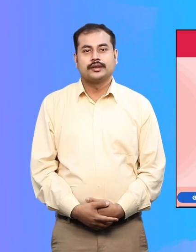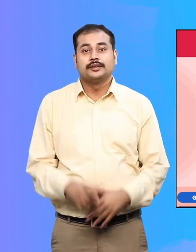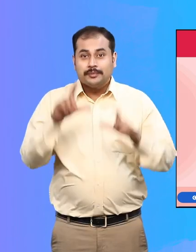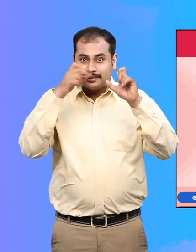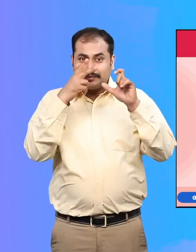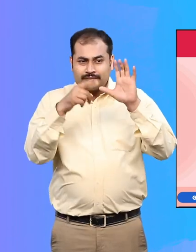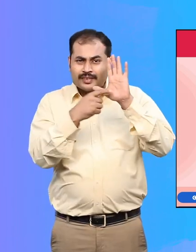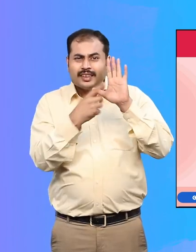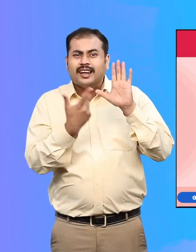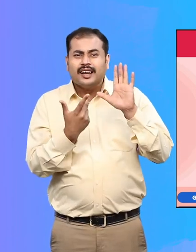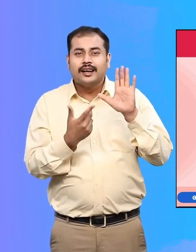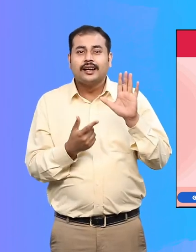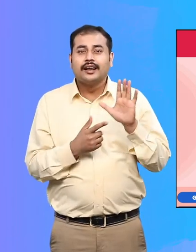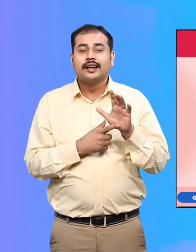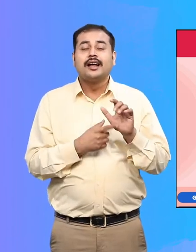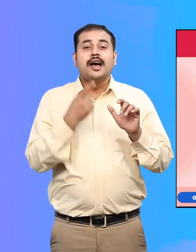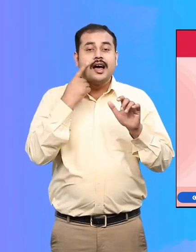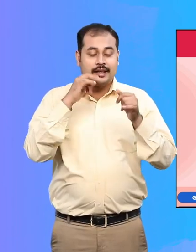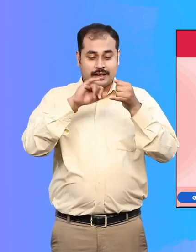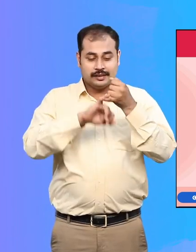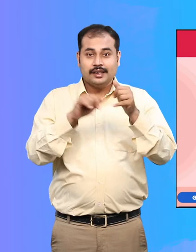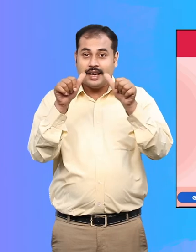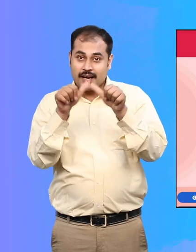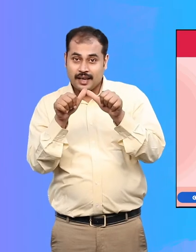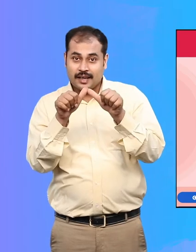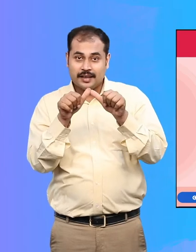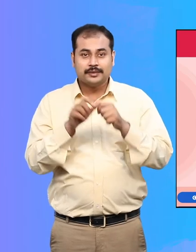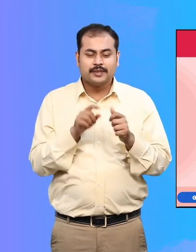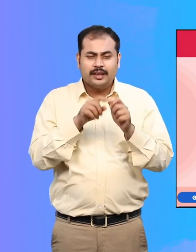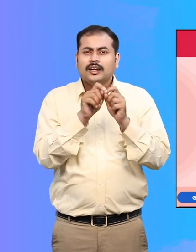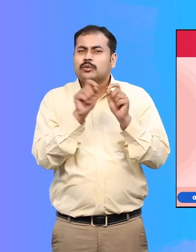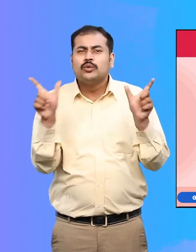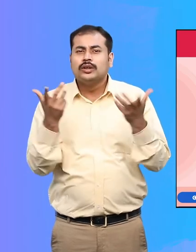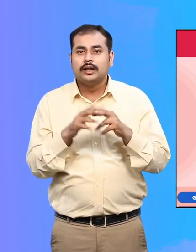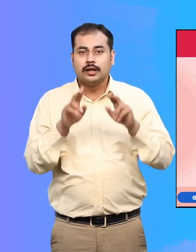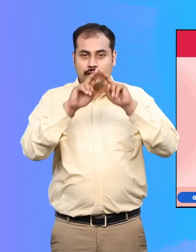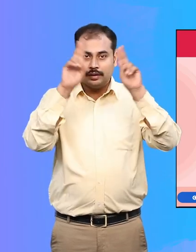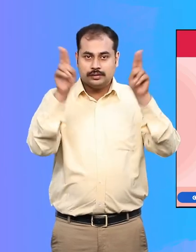अंतराश्ट्रिय सुगम्यता चिन्ह अत्वा इंट्रनाशनल सिंबल ओफ अक्सेसिबिलिटी